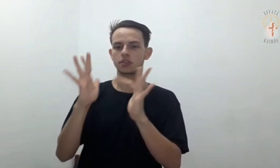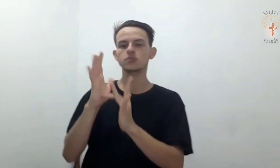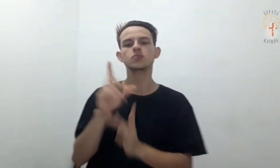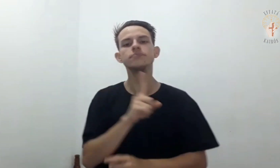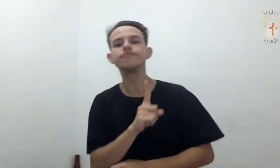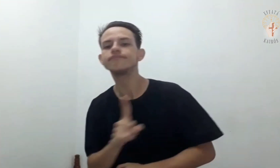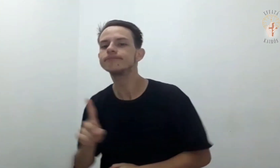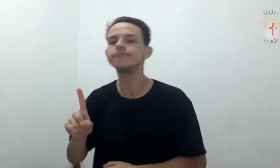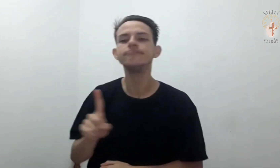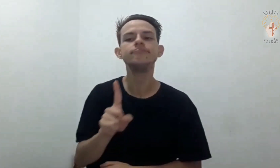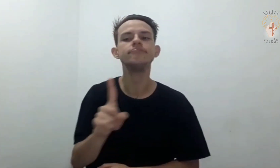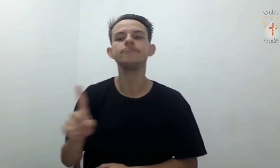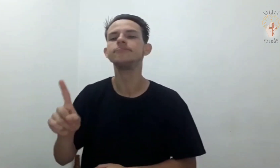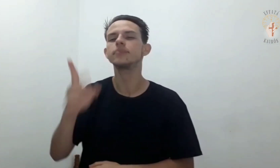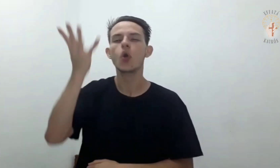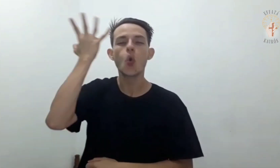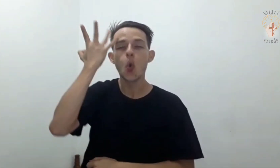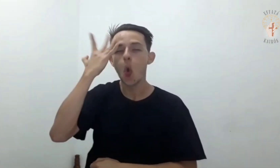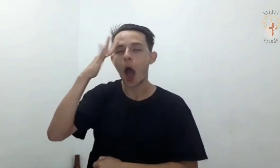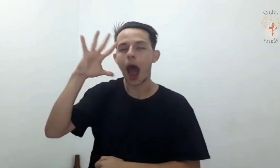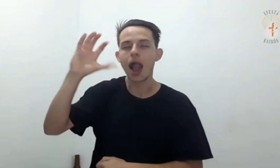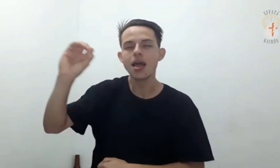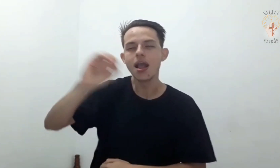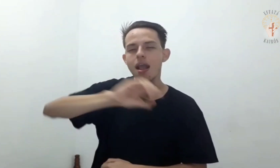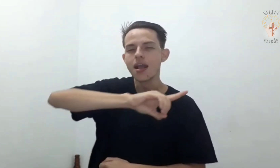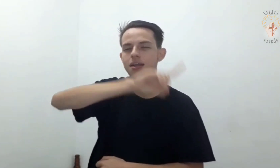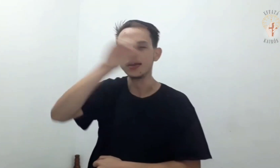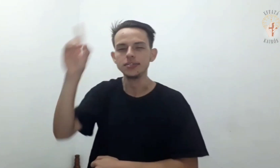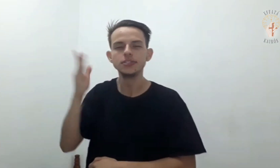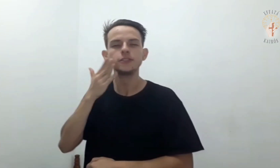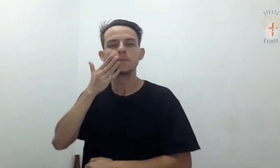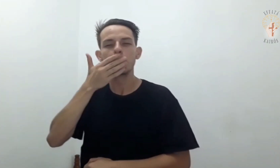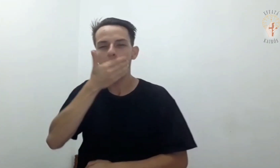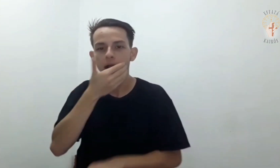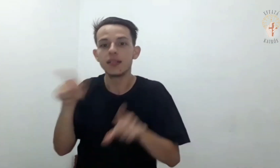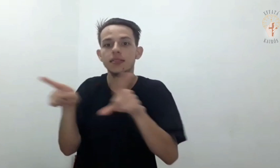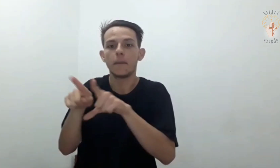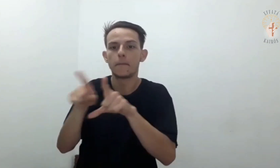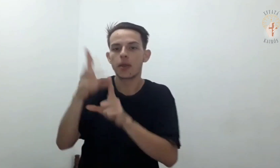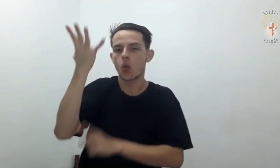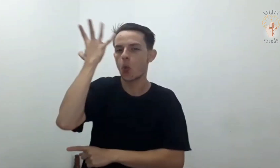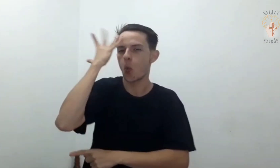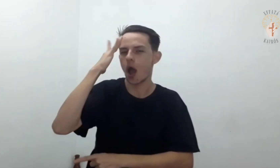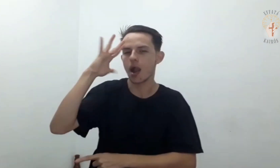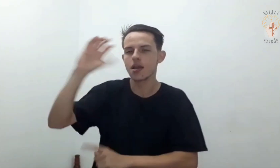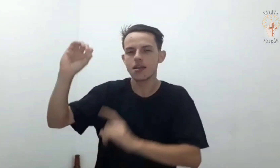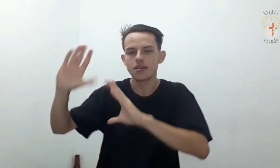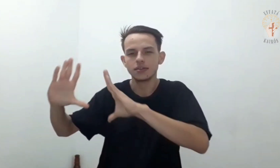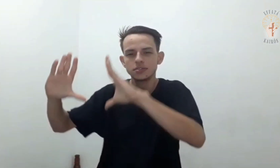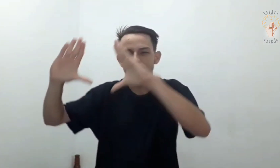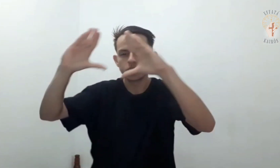Jesus jejuou durante quarenta dias e quarenta noites